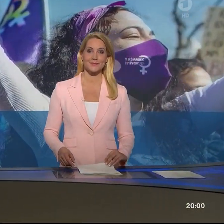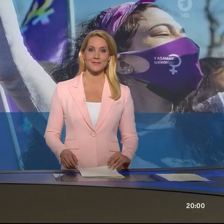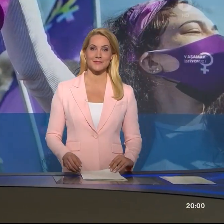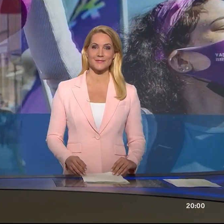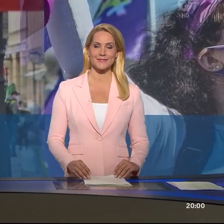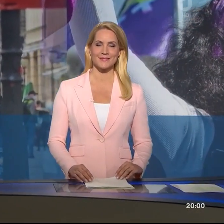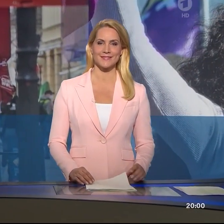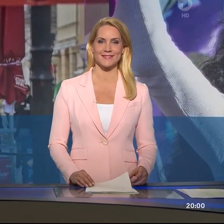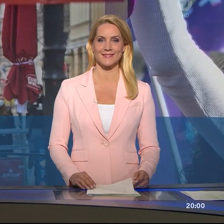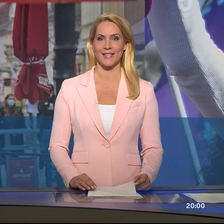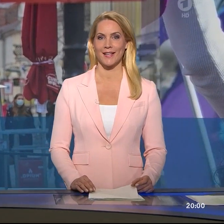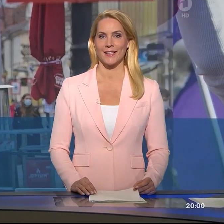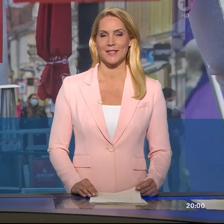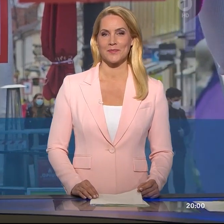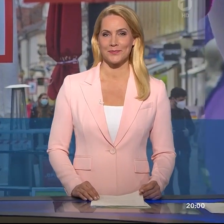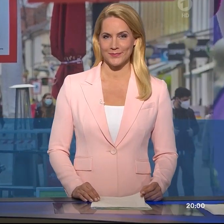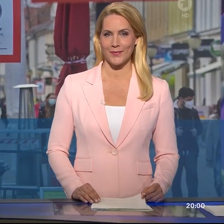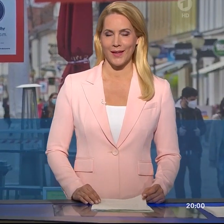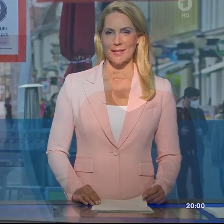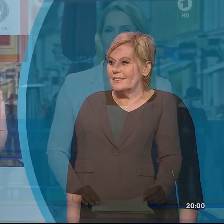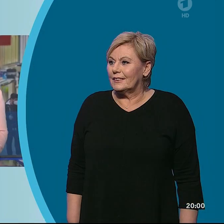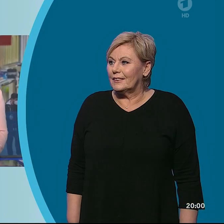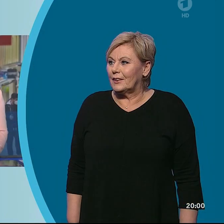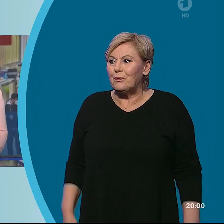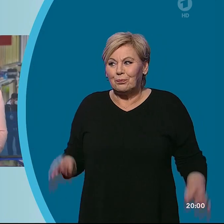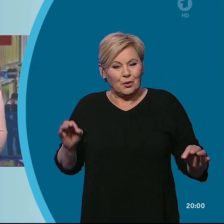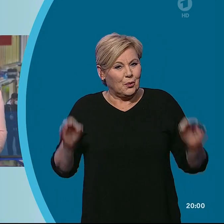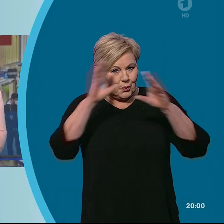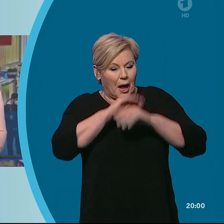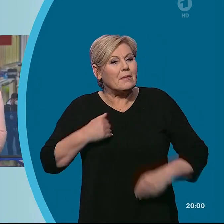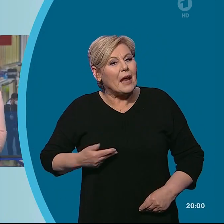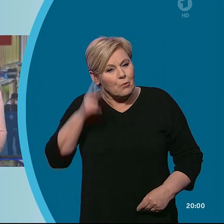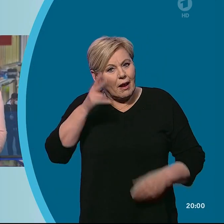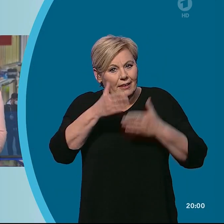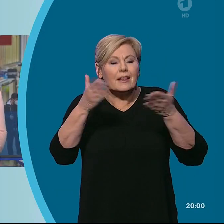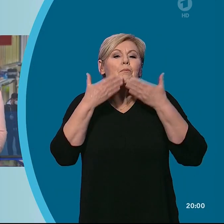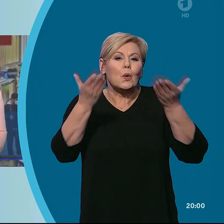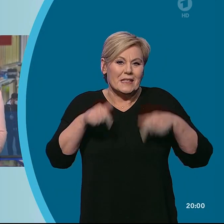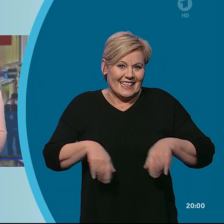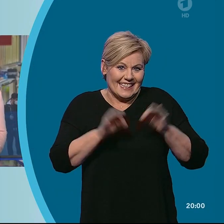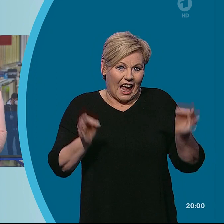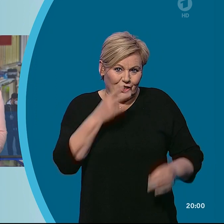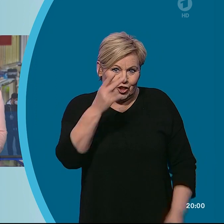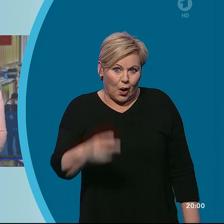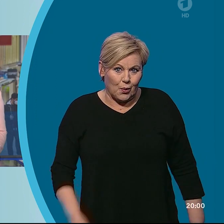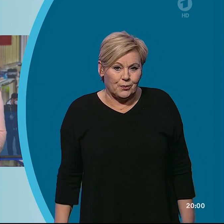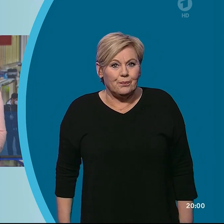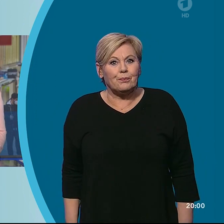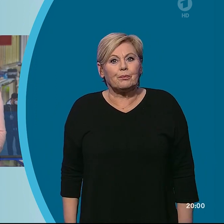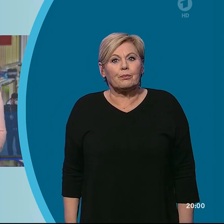Heute im Studio Judith Rackers. Guten Abend, meine Damen und Herren. Ich begrüße Sie zur Tagesschau. Angesichts weiter